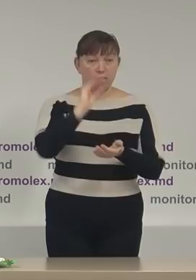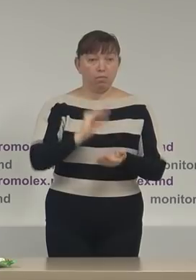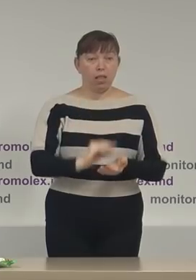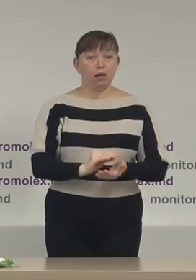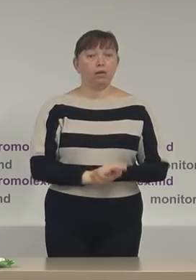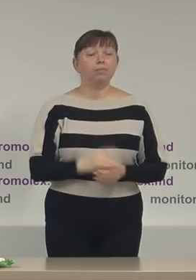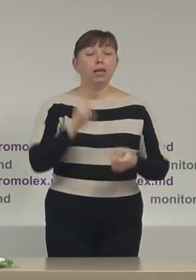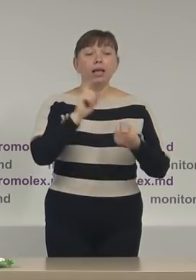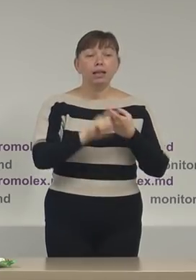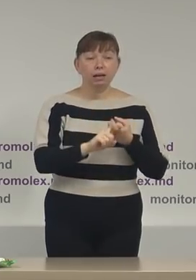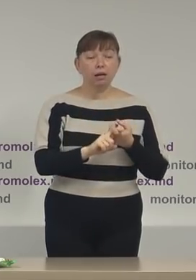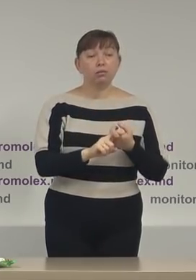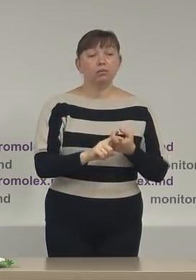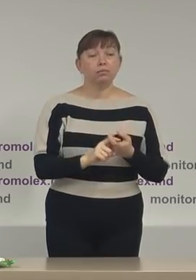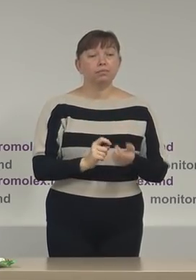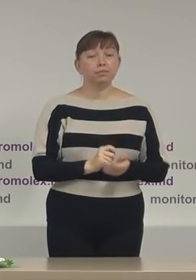legat de